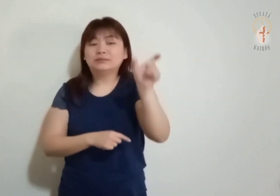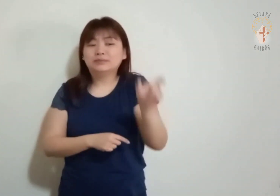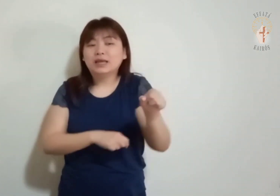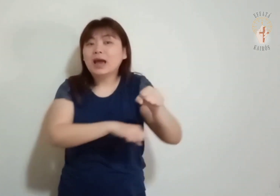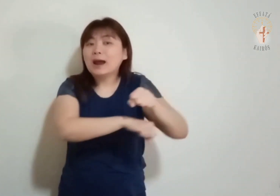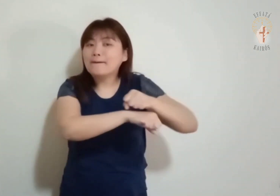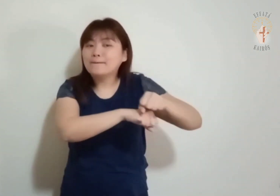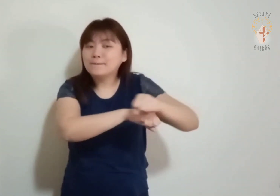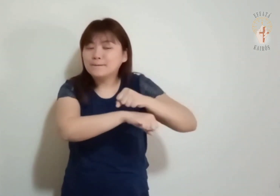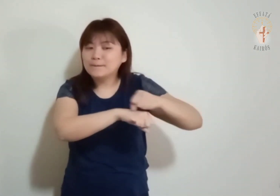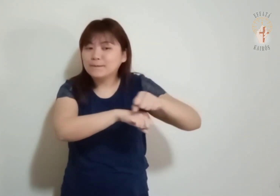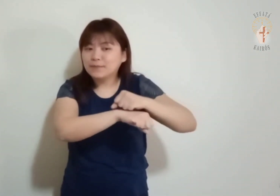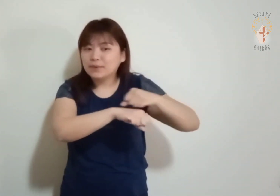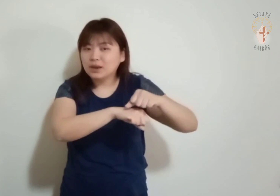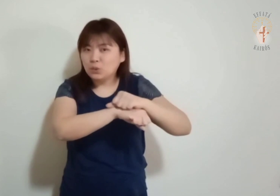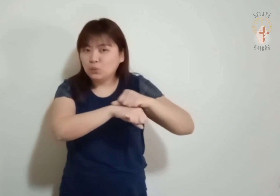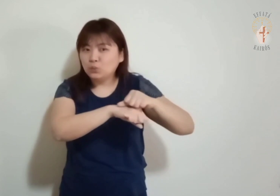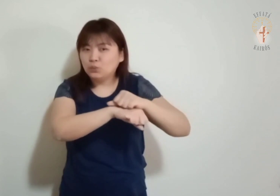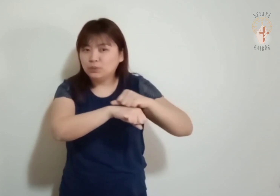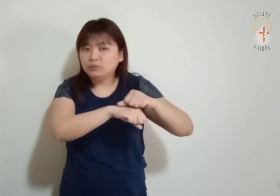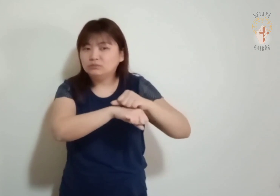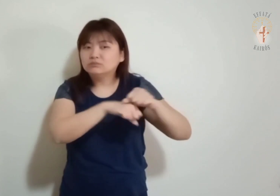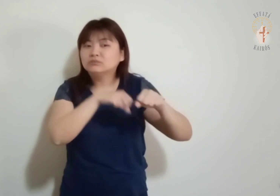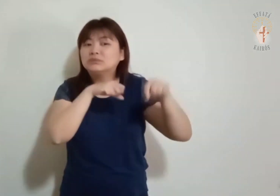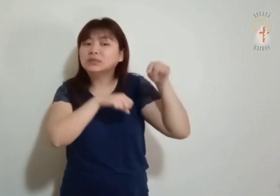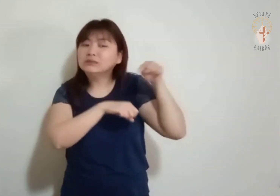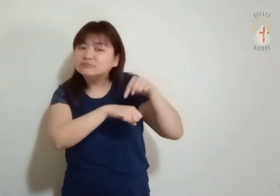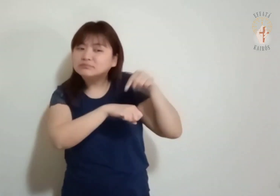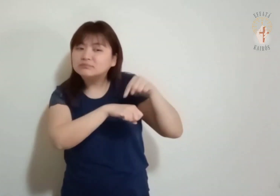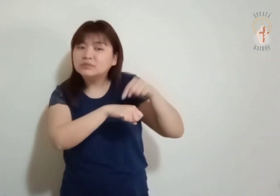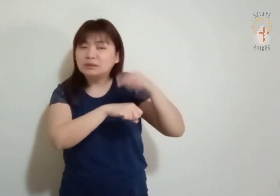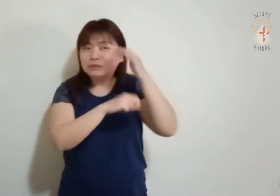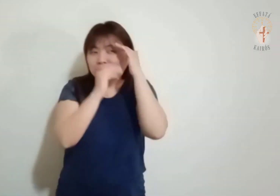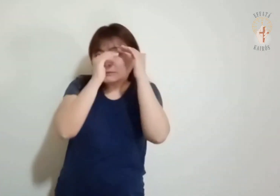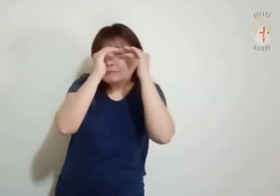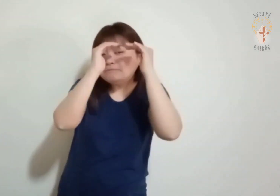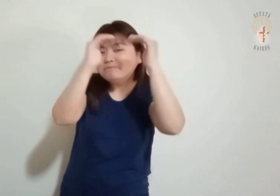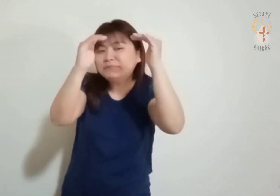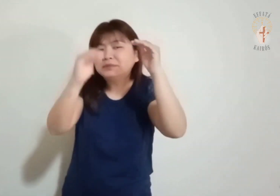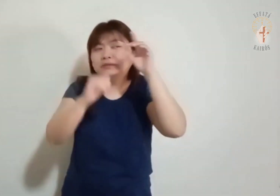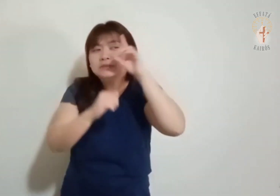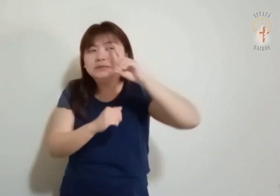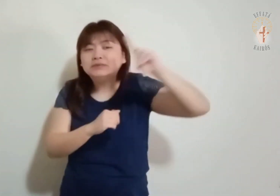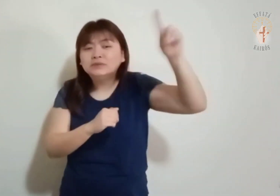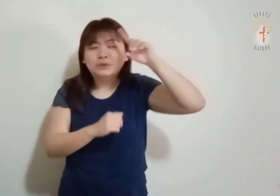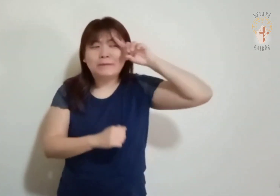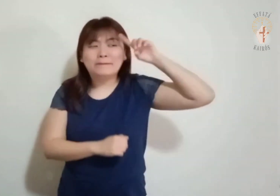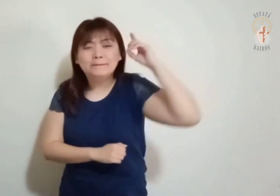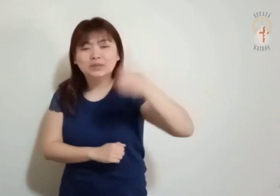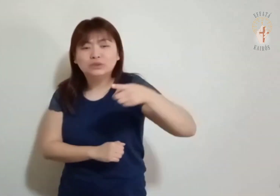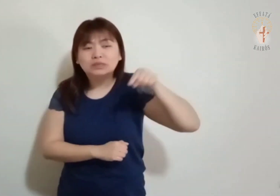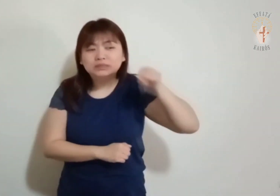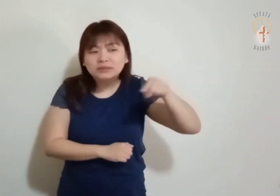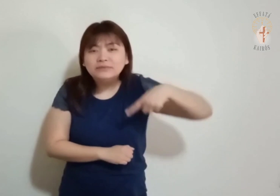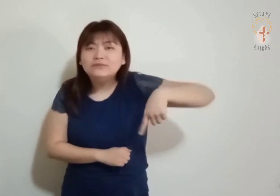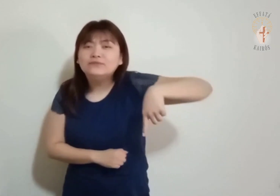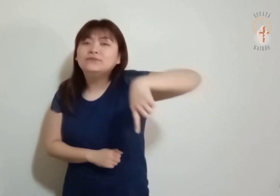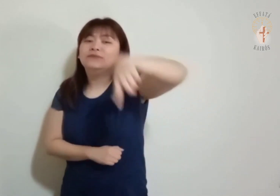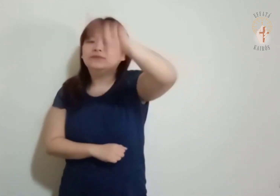obedeceu a ordem de partir para uma terra